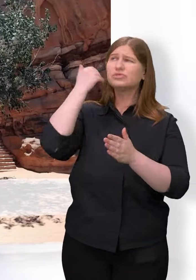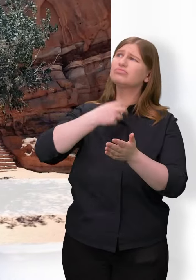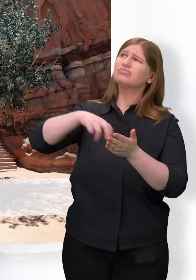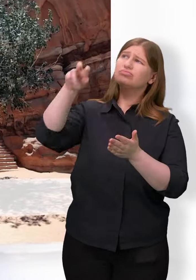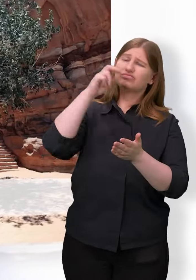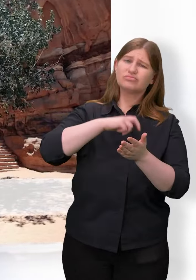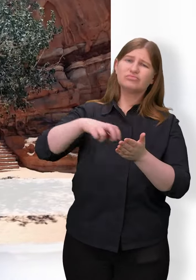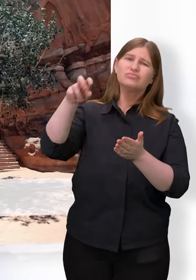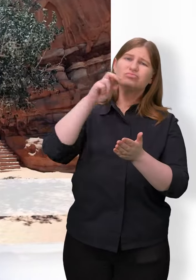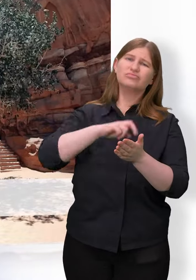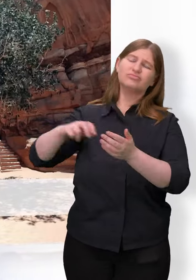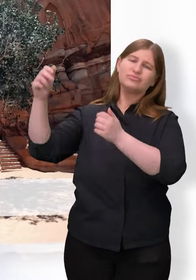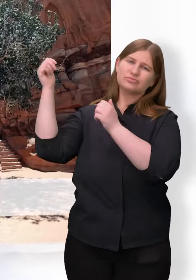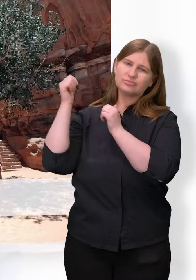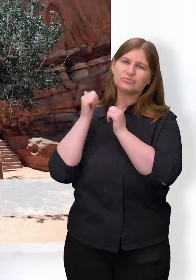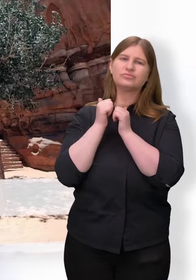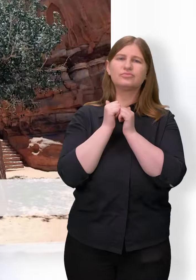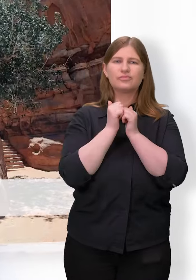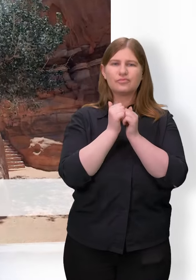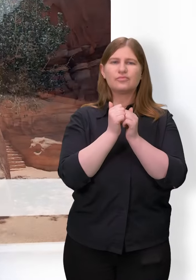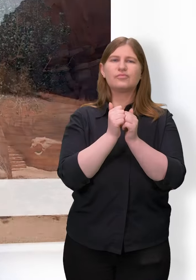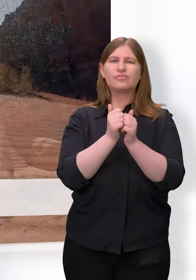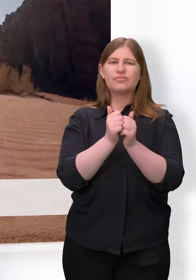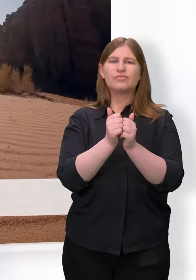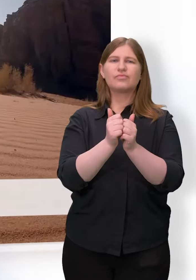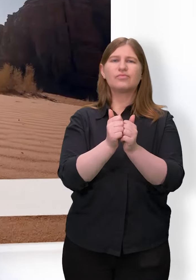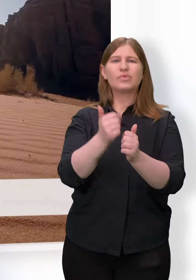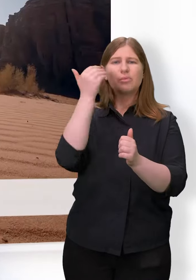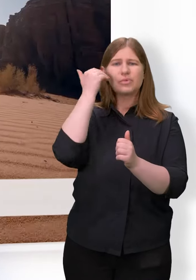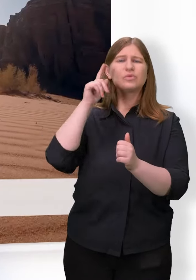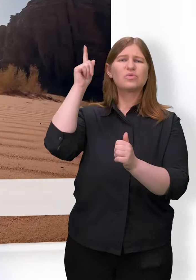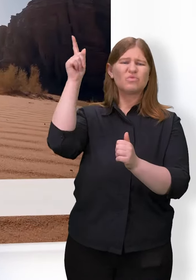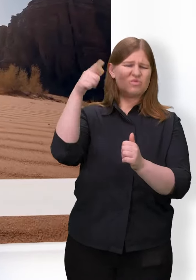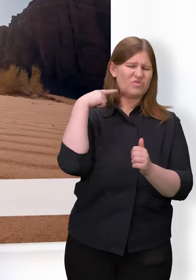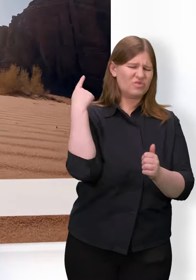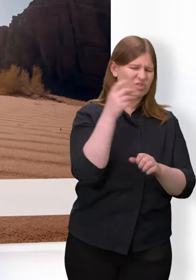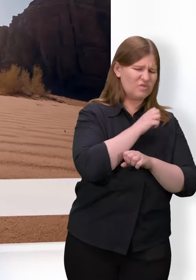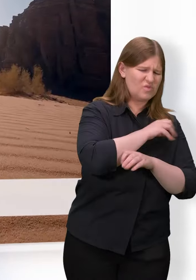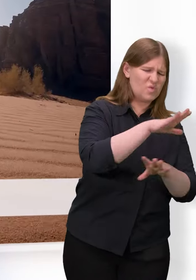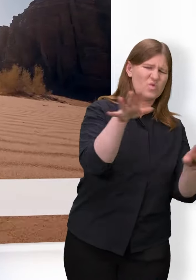auf unserem Wege, sei Wälder und Blut in